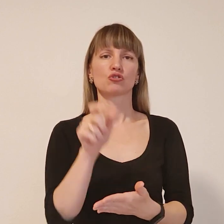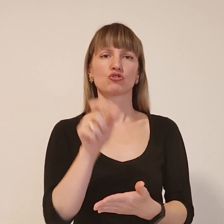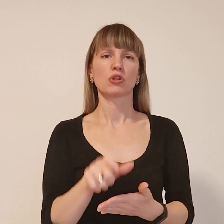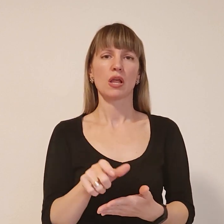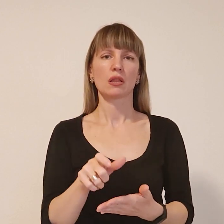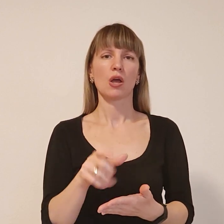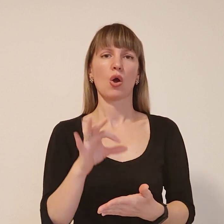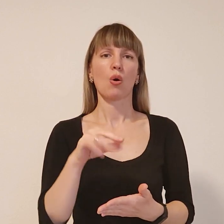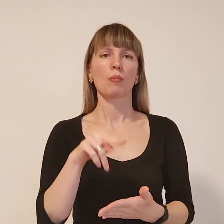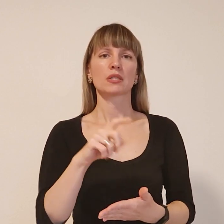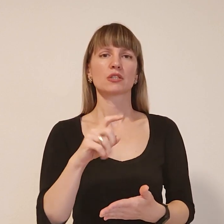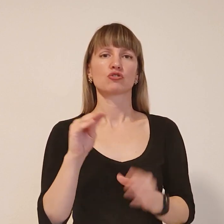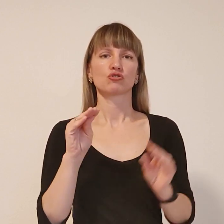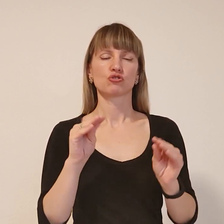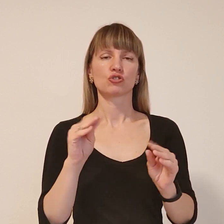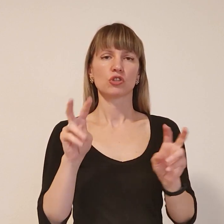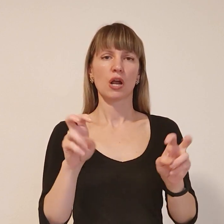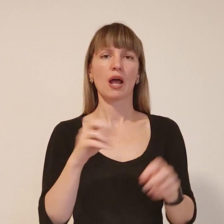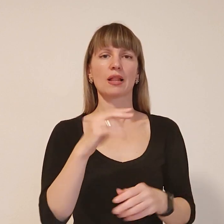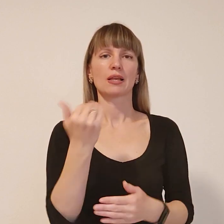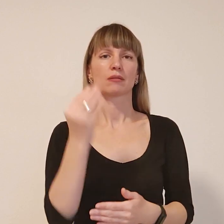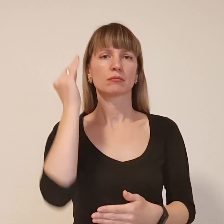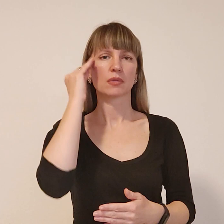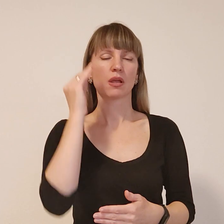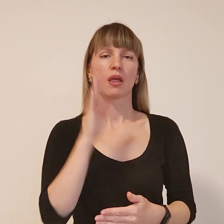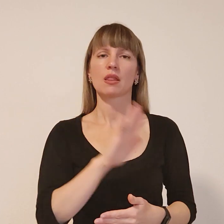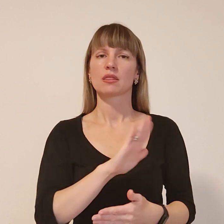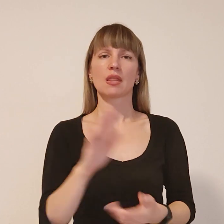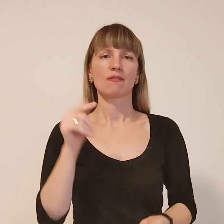блоку, але її позиція ніяк не відповідає